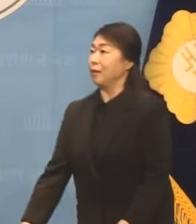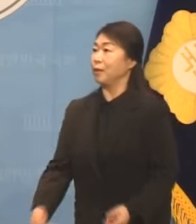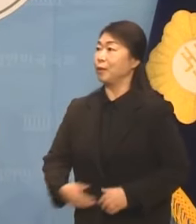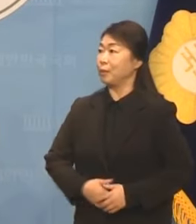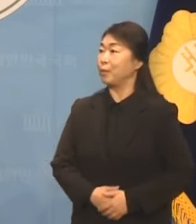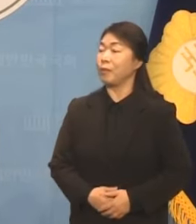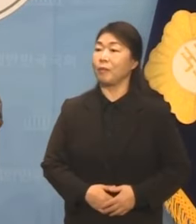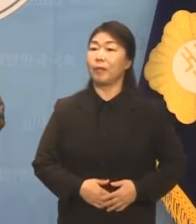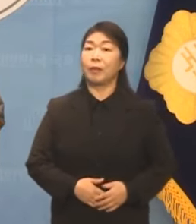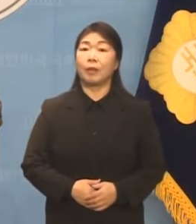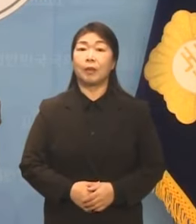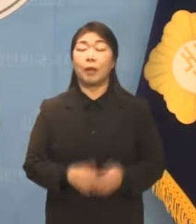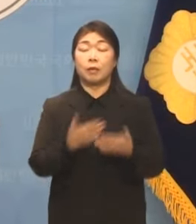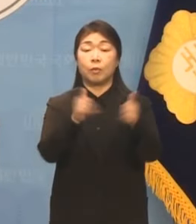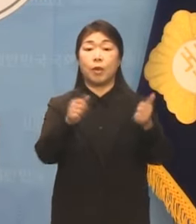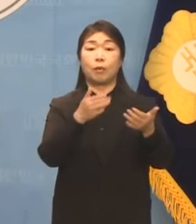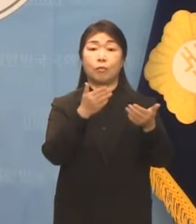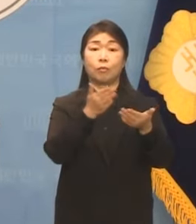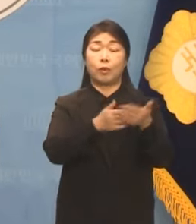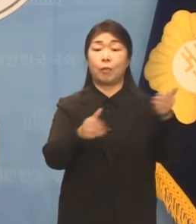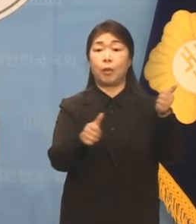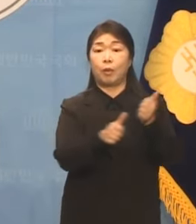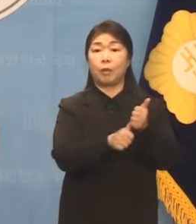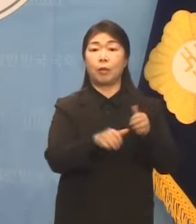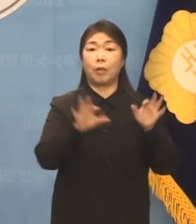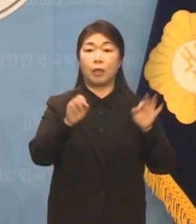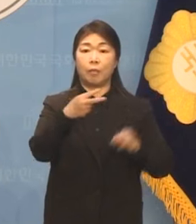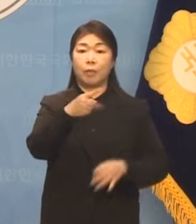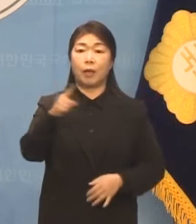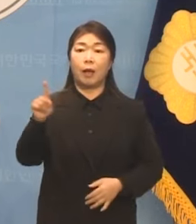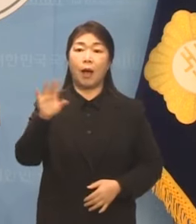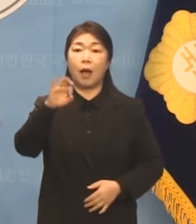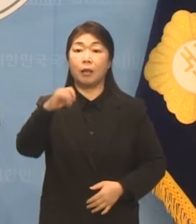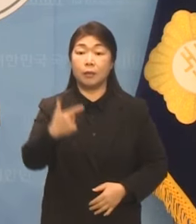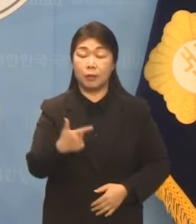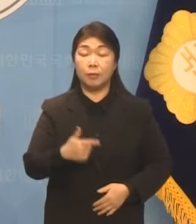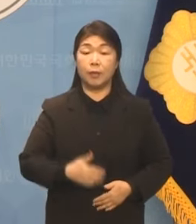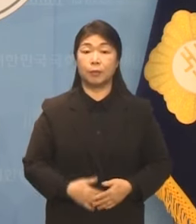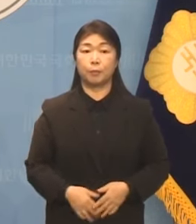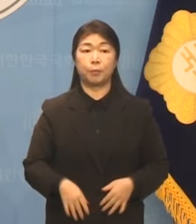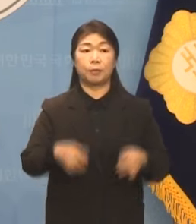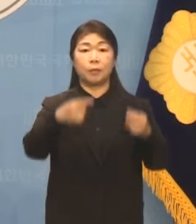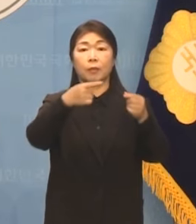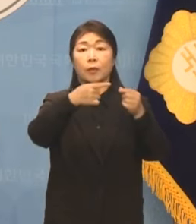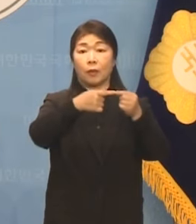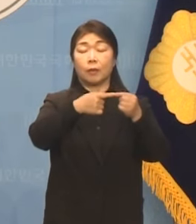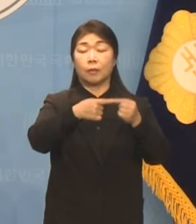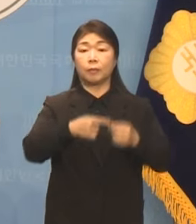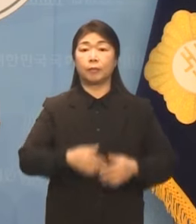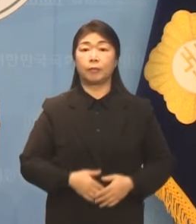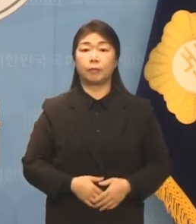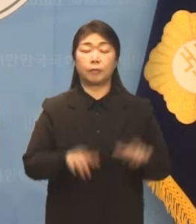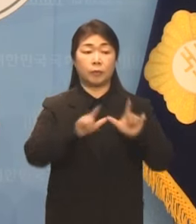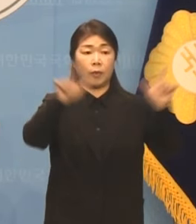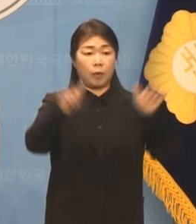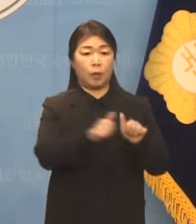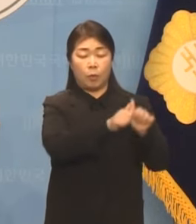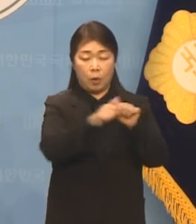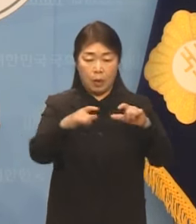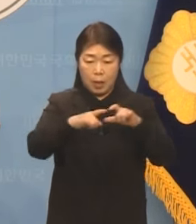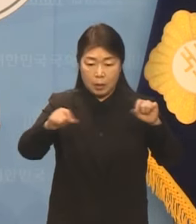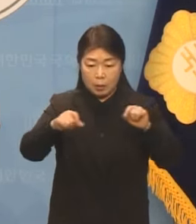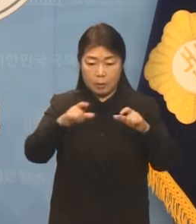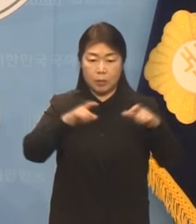네, 진보당 부대변인 김다은입니다. 첫 번째입니다. 기후동행카드 지역